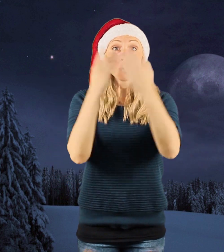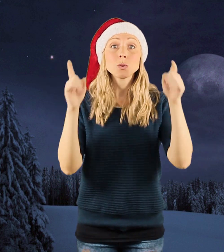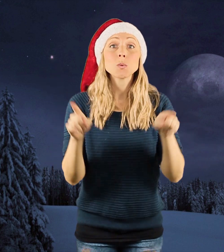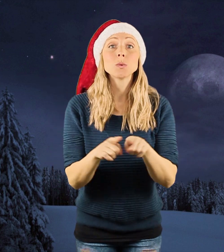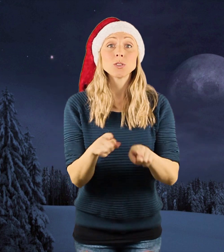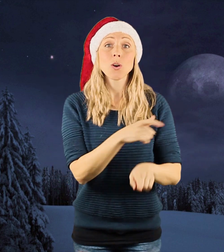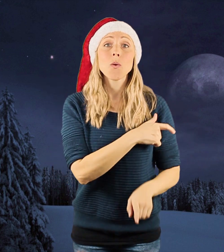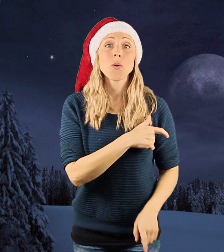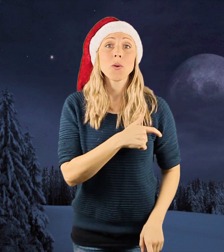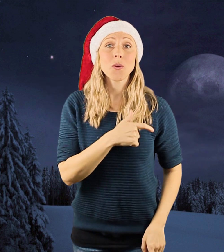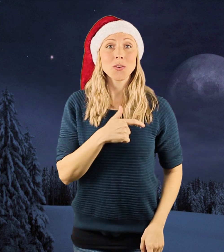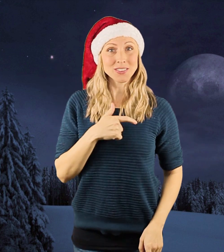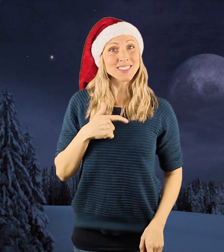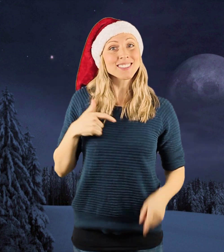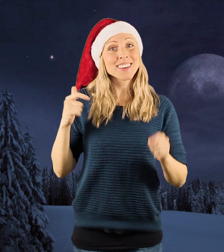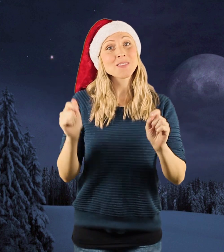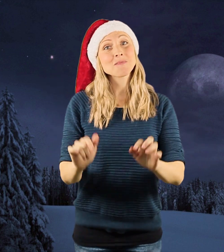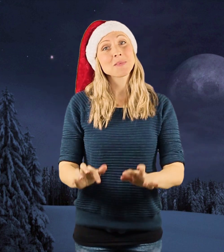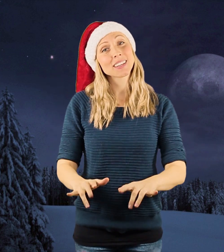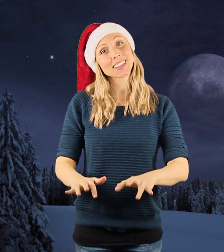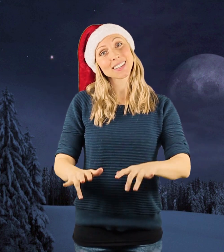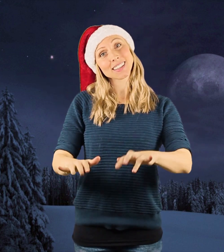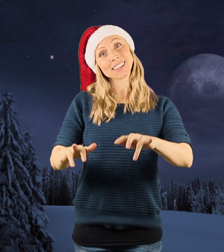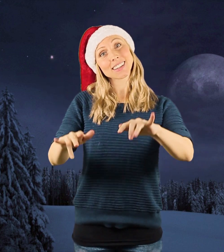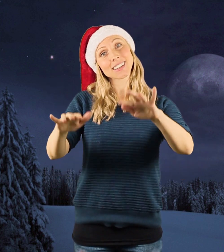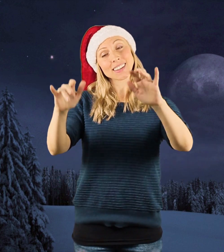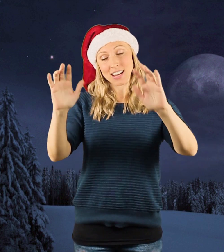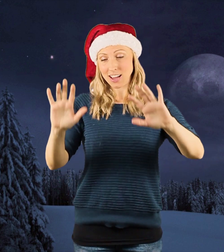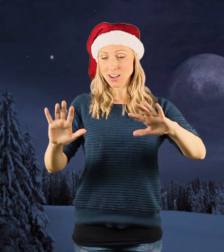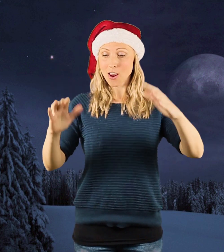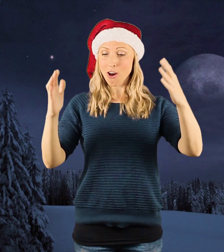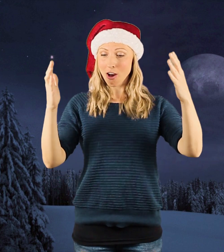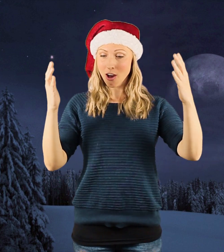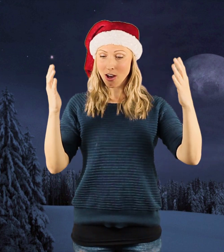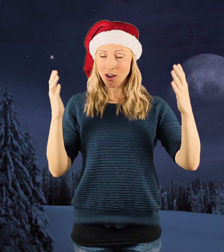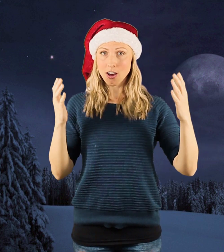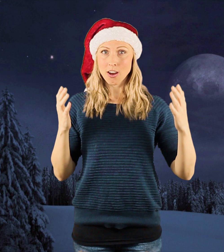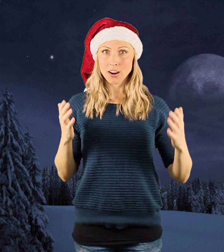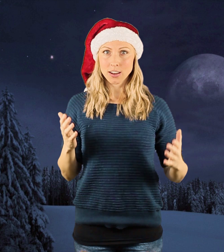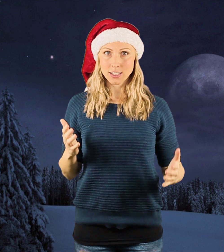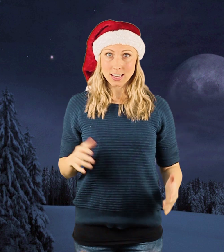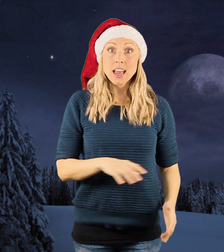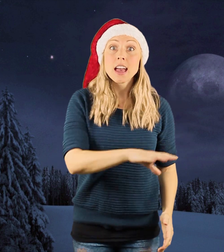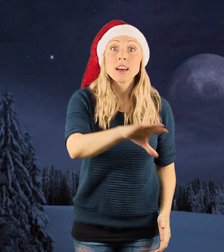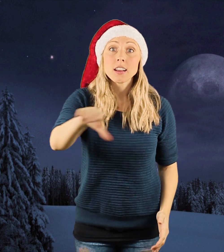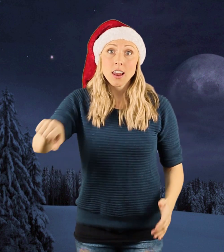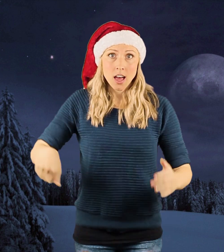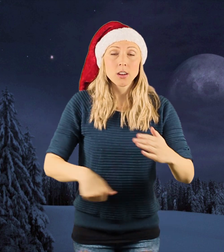Ljus hos oss Brinner en låga klart I hela